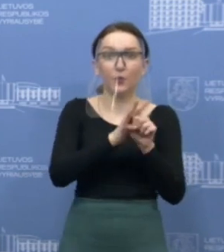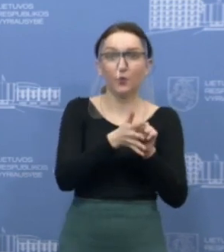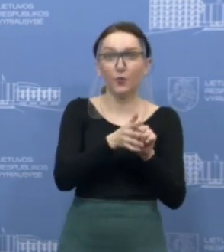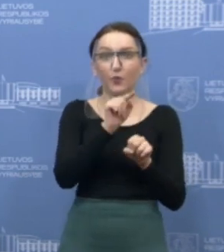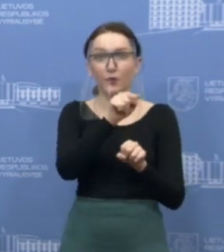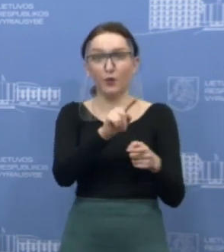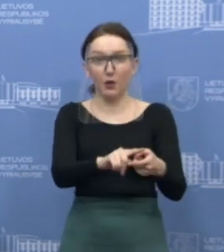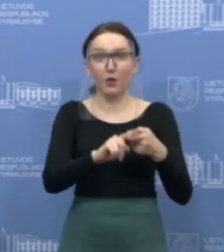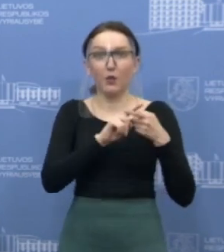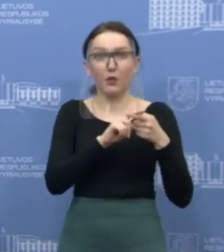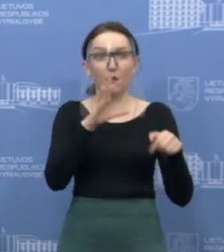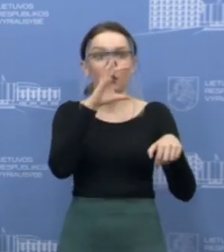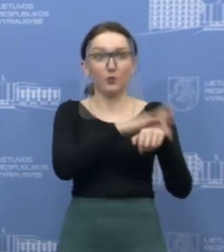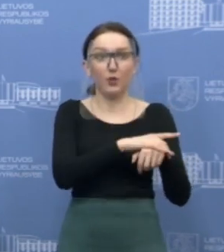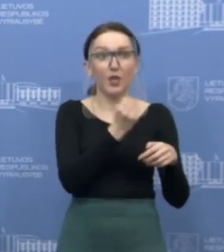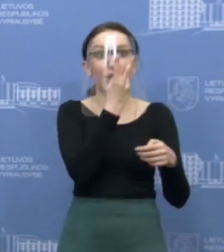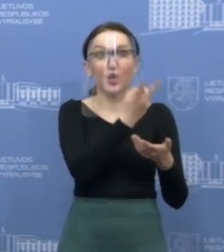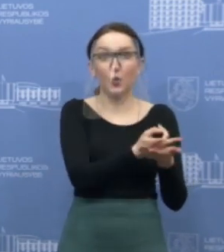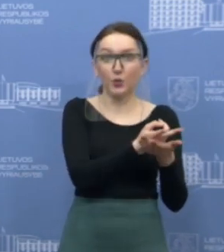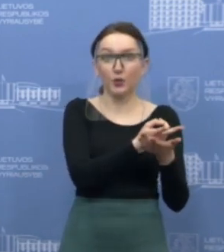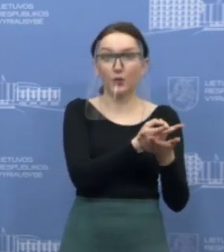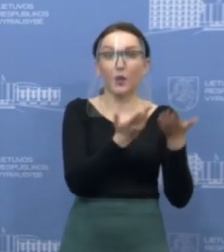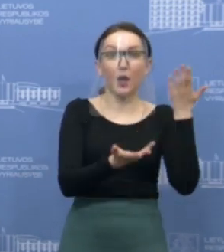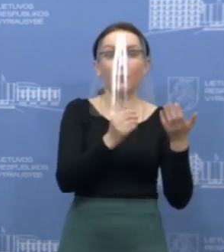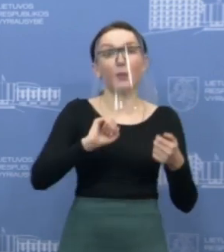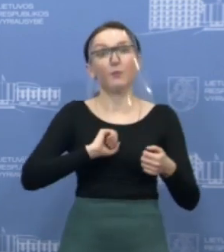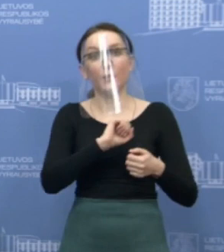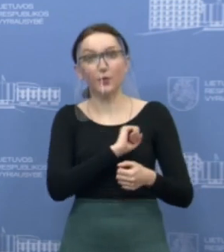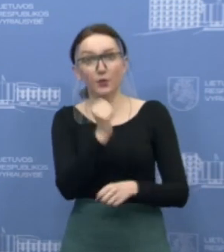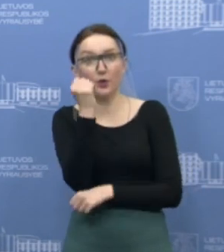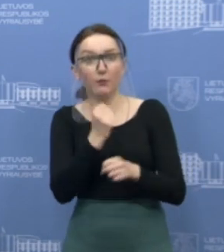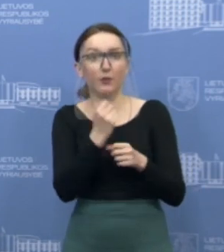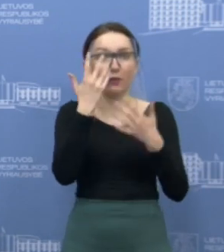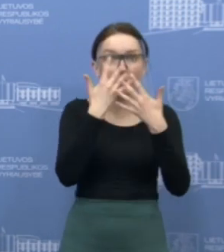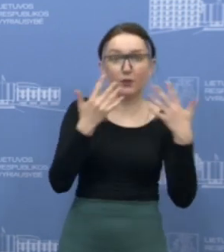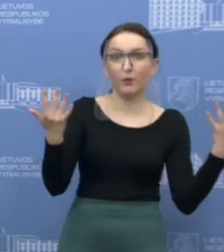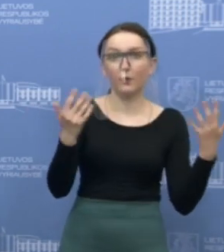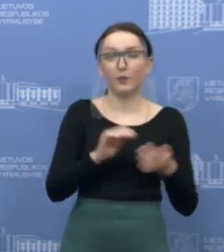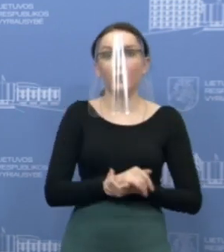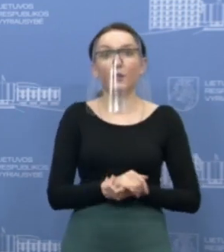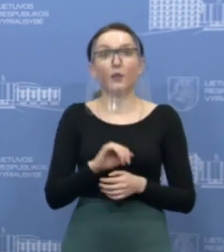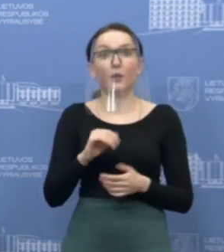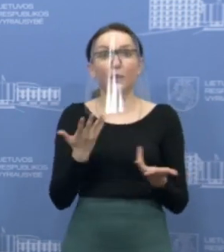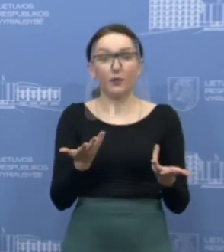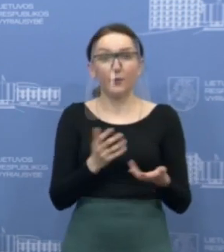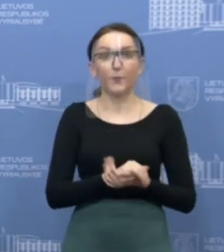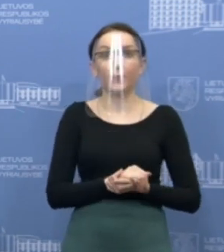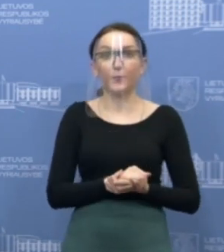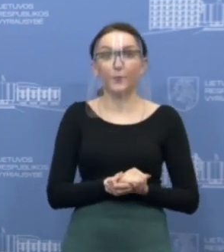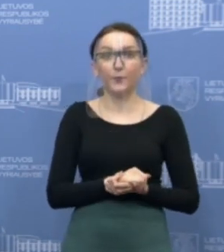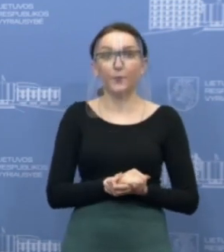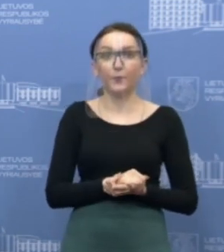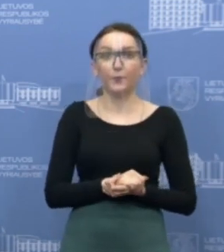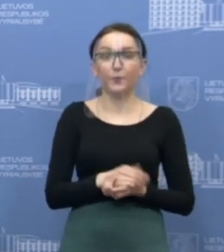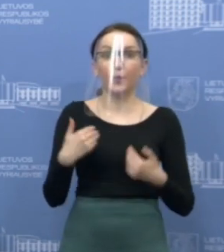viruso infekcija yra nustatoma ligoninėje, ar tai būtų medikui, ar kitam personalo atstovai, ar pacientui. Tai vėlgi